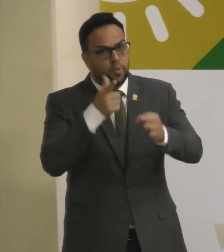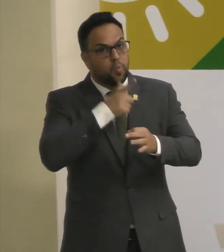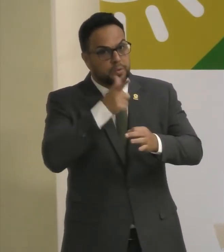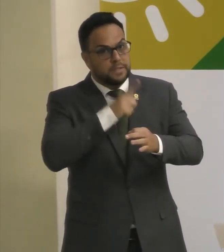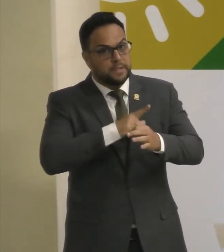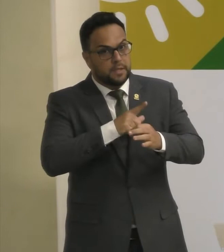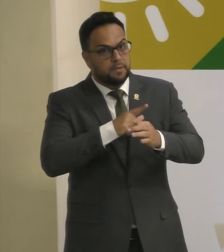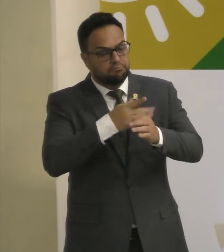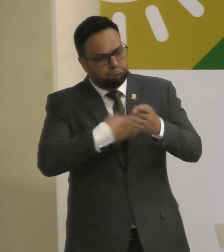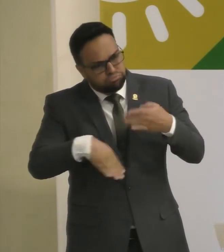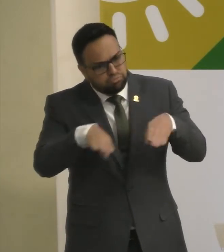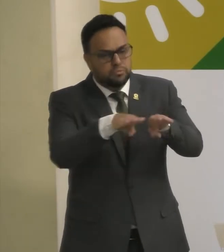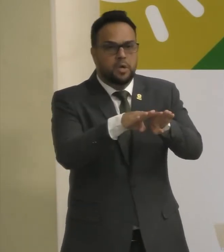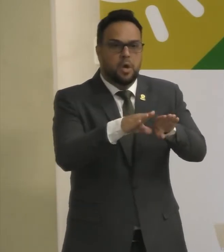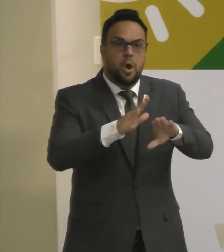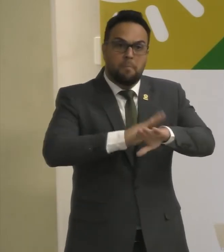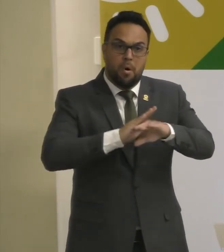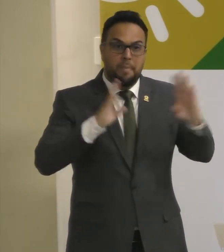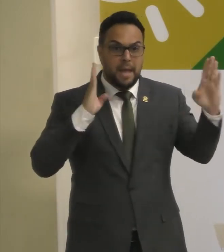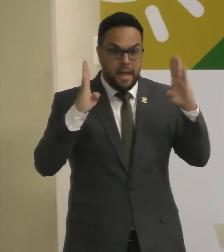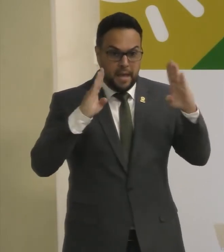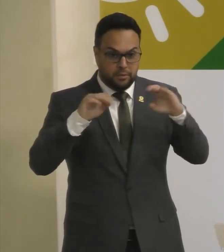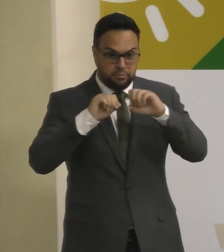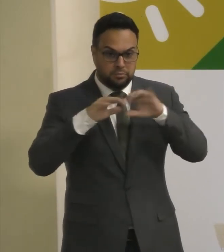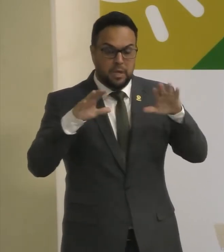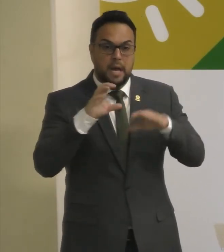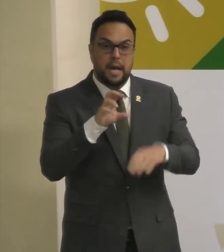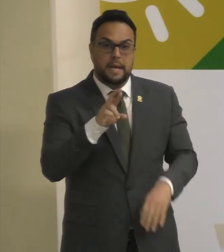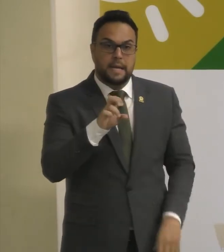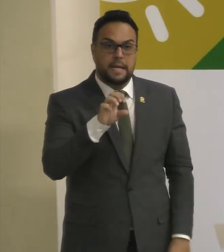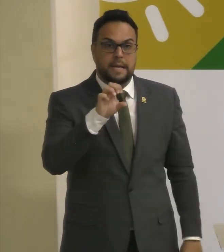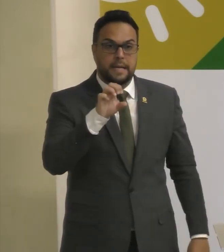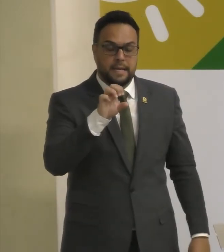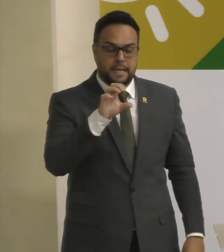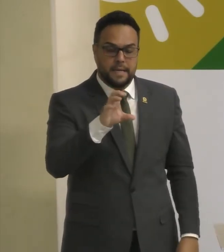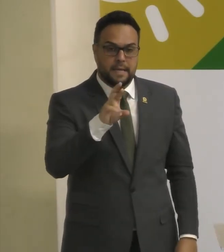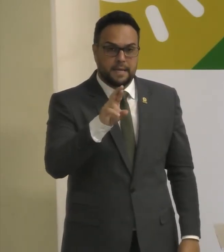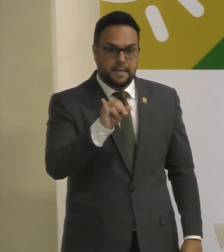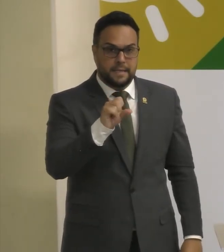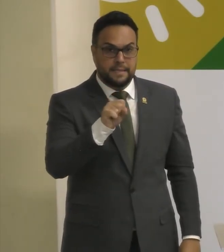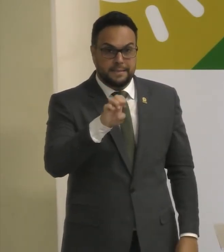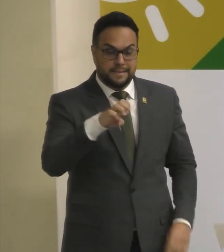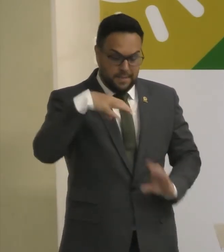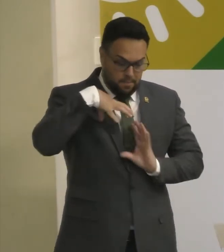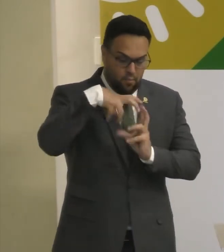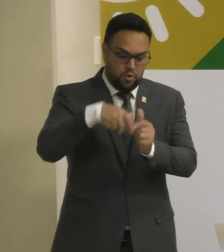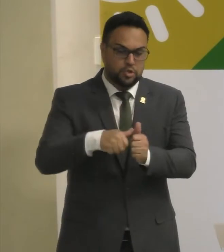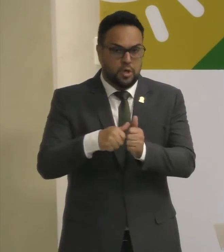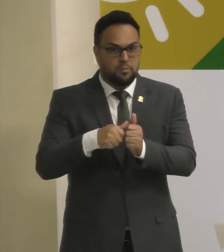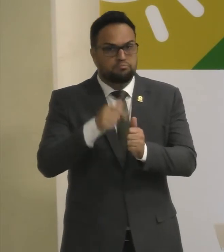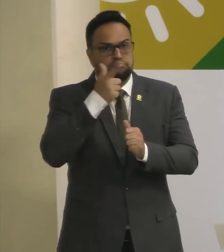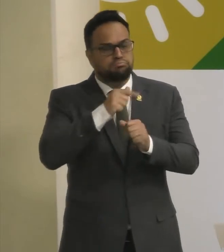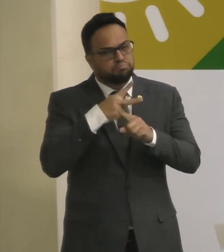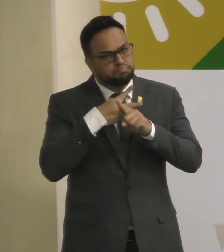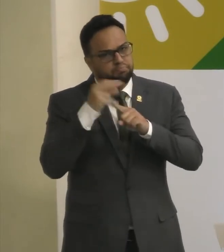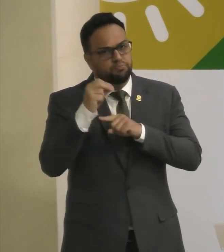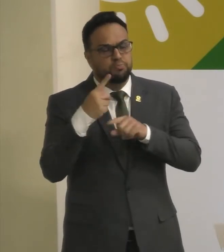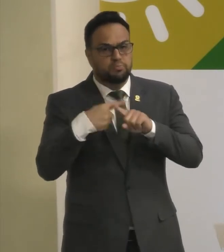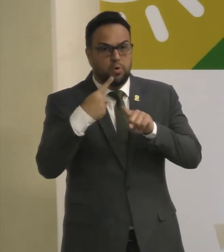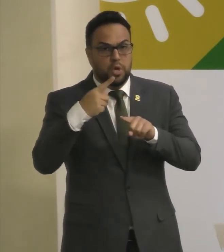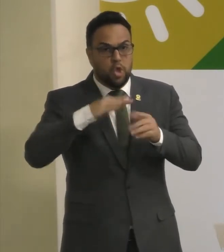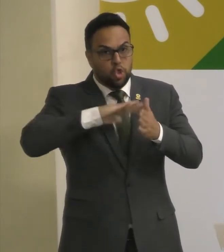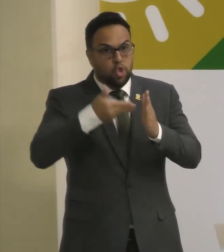momento De crise Mundial Seja ultrapassado Então quero aqui Parabenizar Porque todos nós